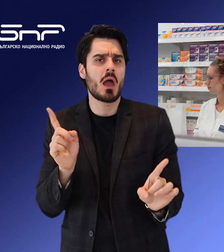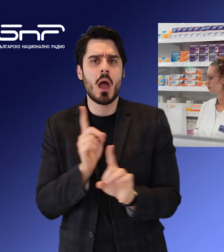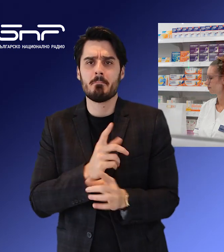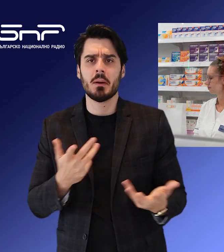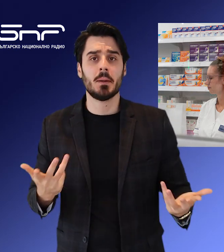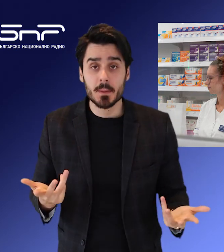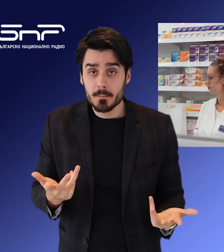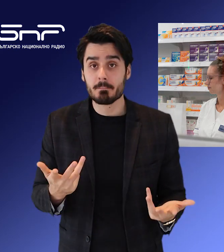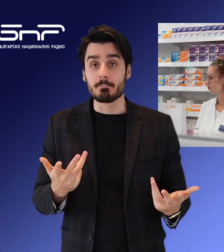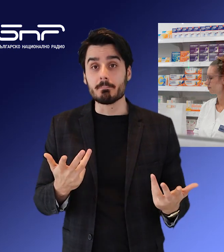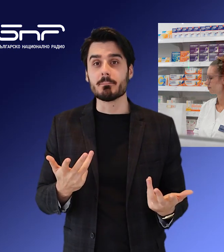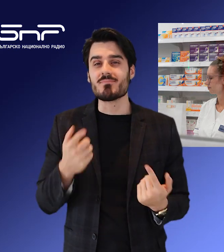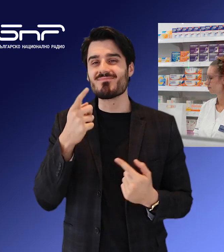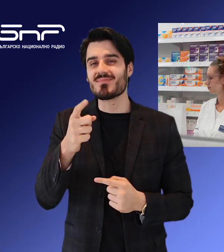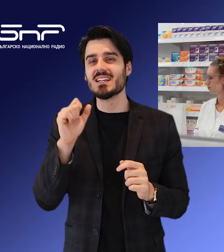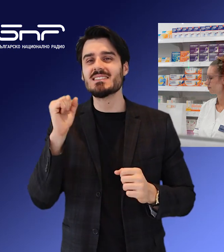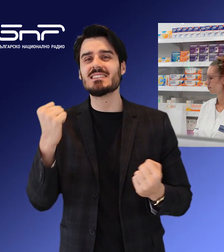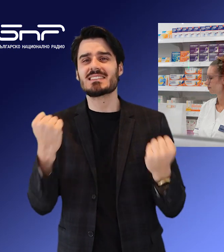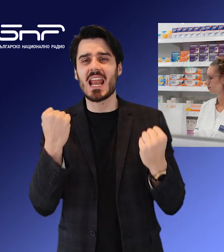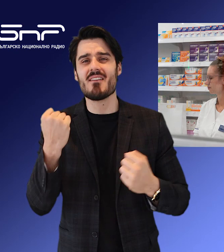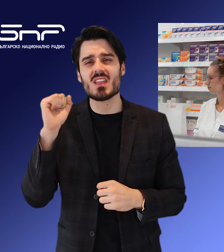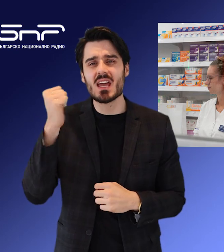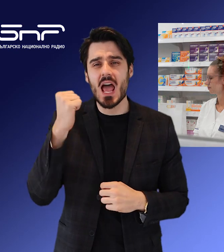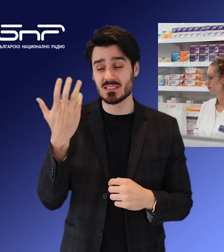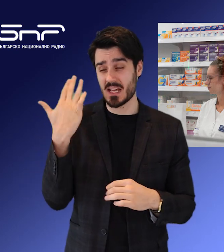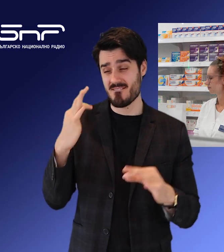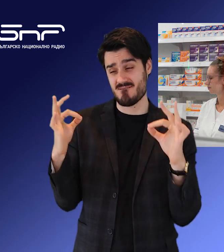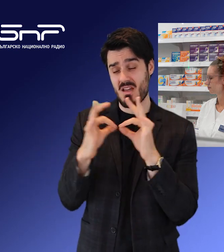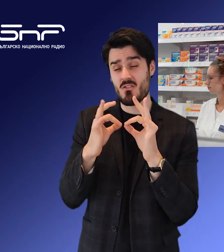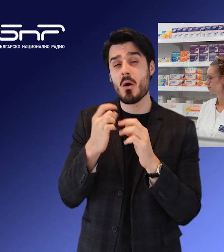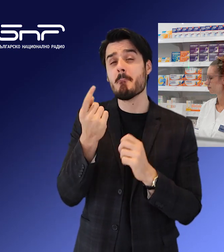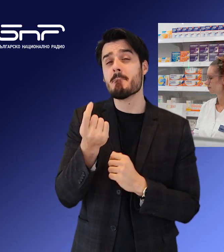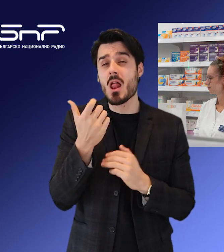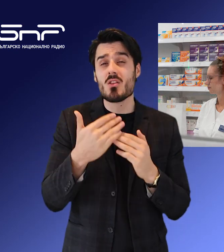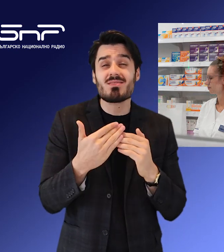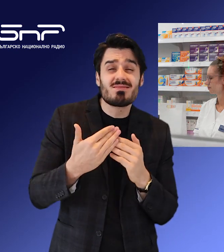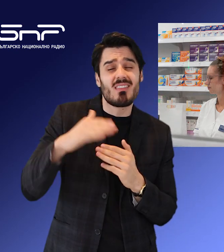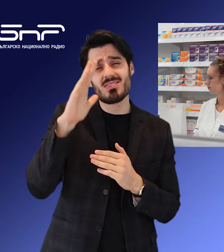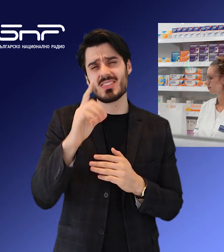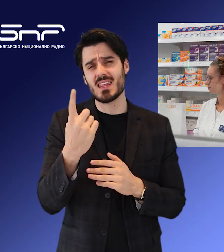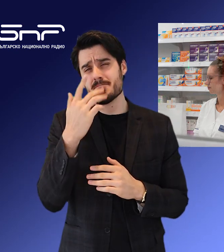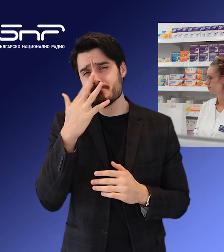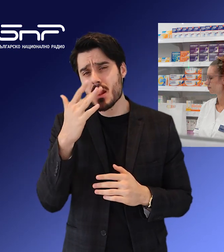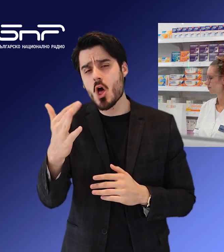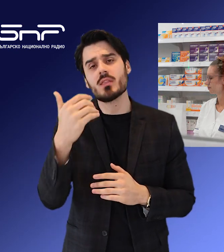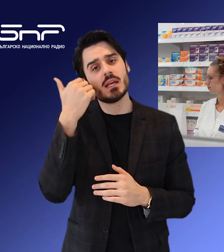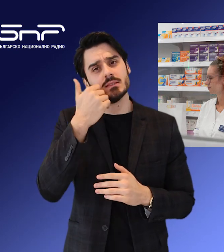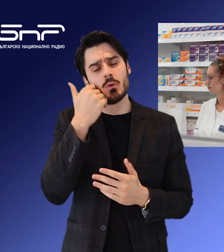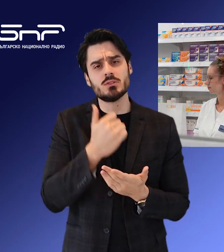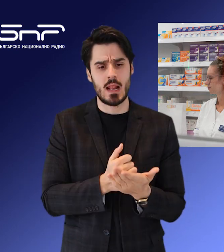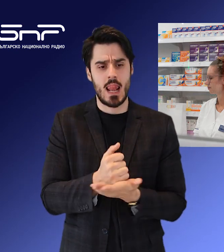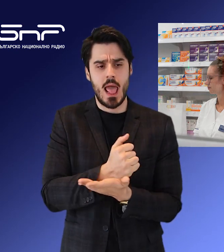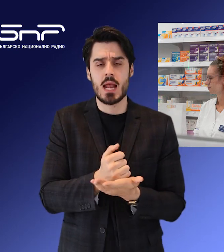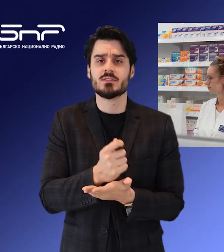които проверихме. По данни на Здравната каса, към февруари малко над един милион българи са ползвали лекарства